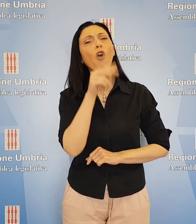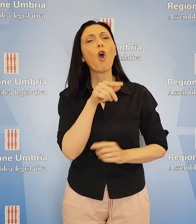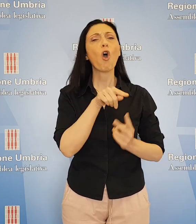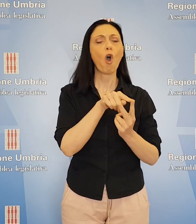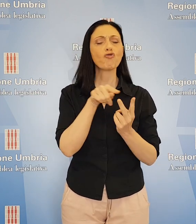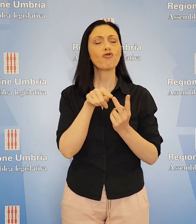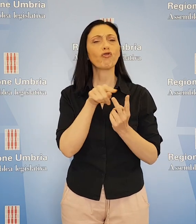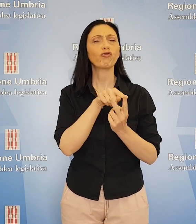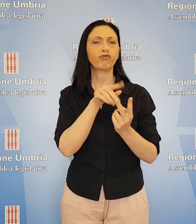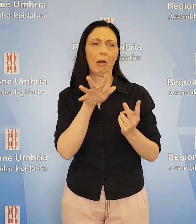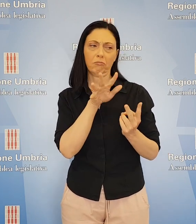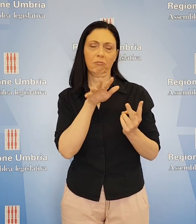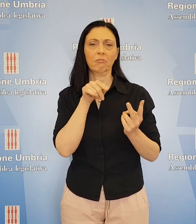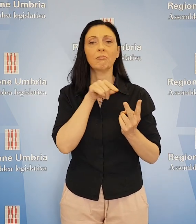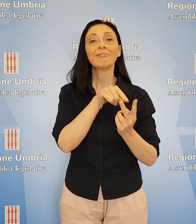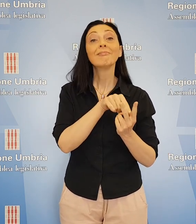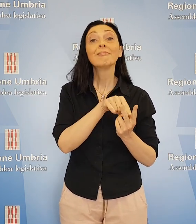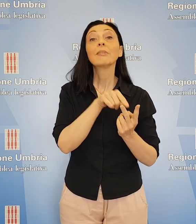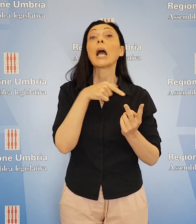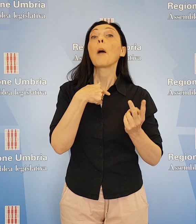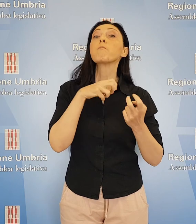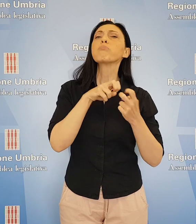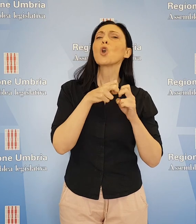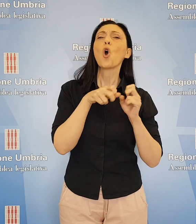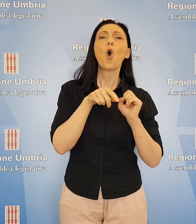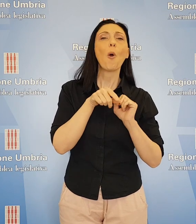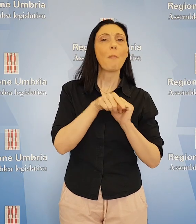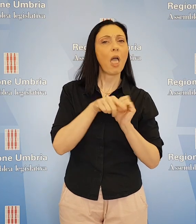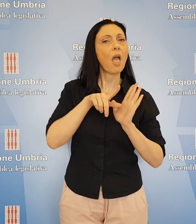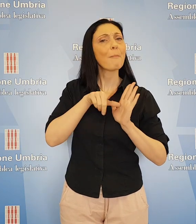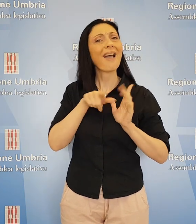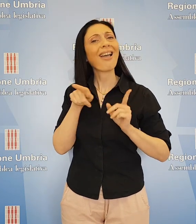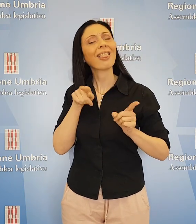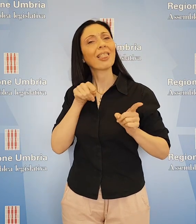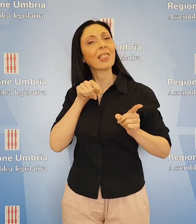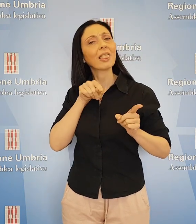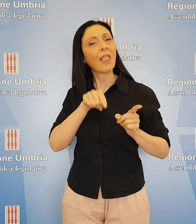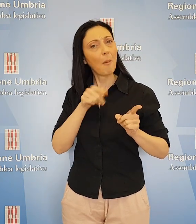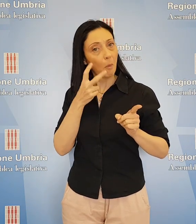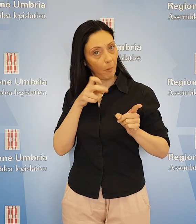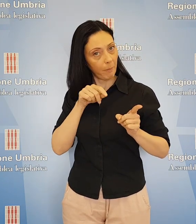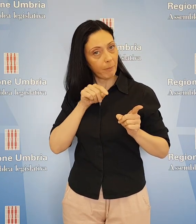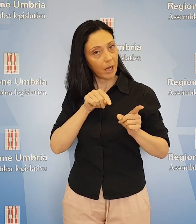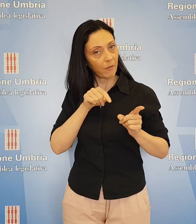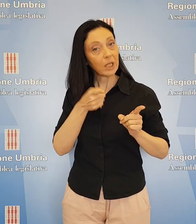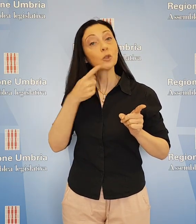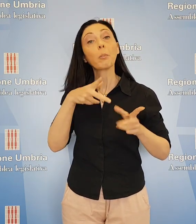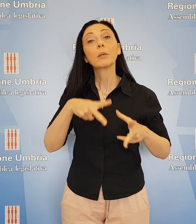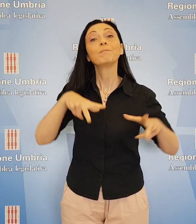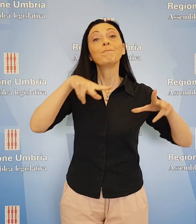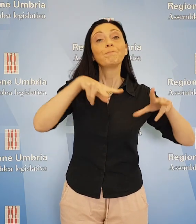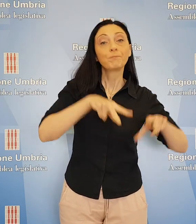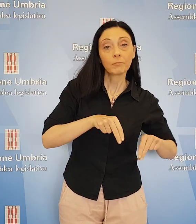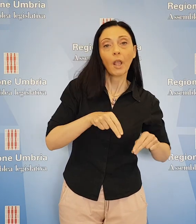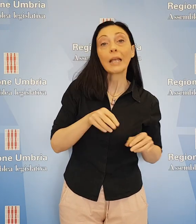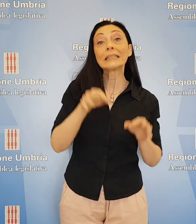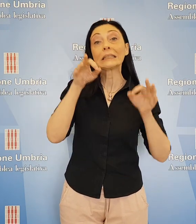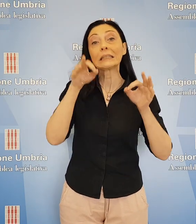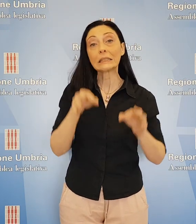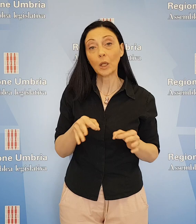indicativamente quali siano rispettivamente le problematiche e le tempistiche previste per il ripristino messa in sicurezza